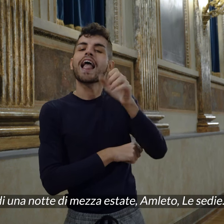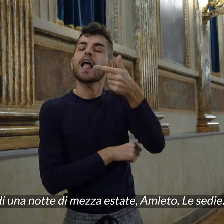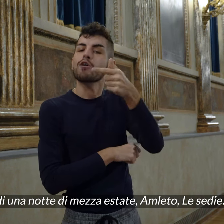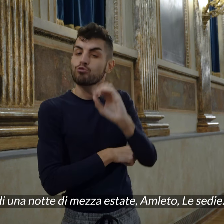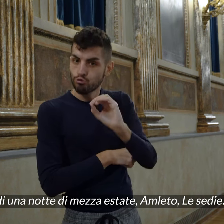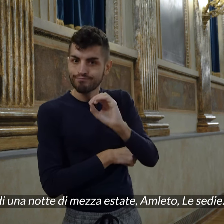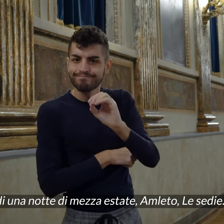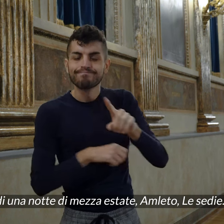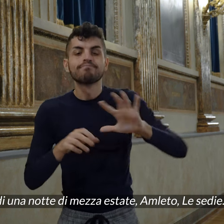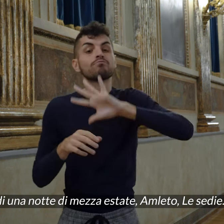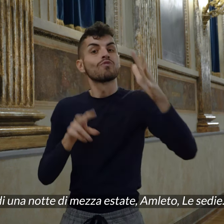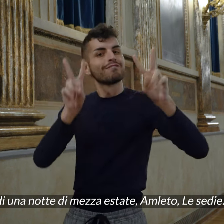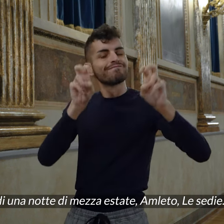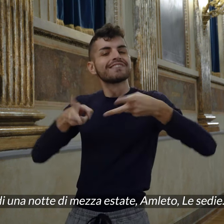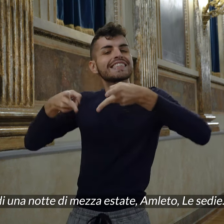e Le sedie